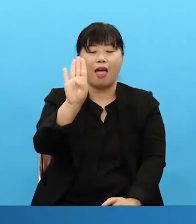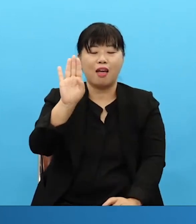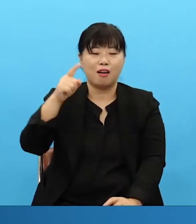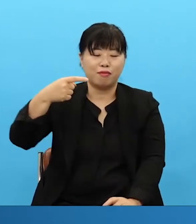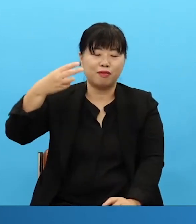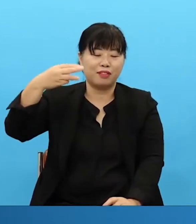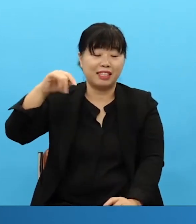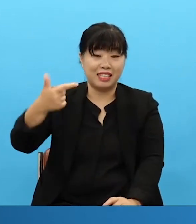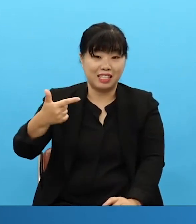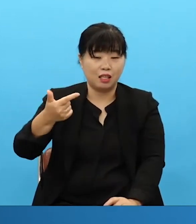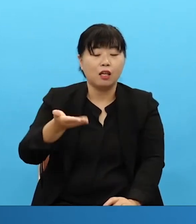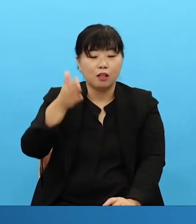Thronly talent.